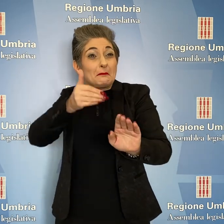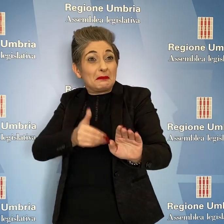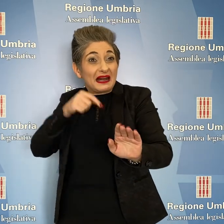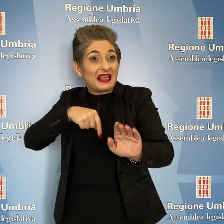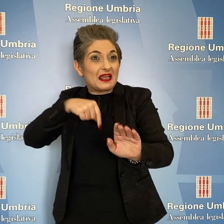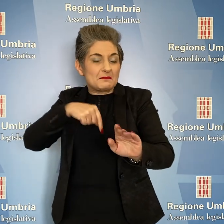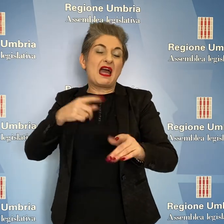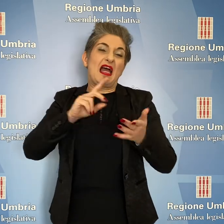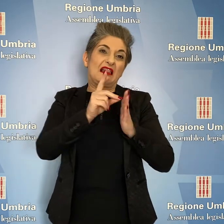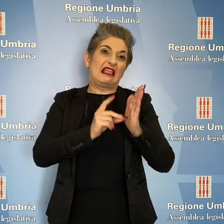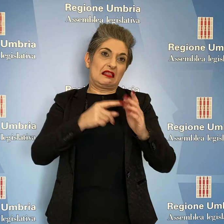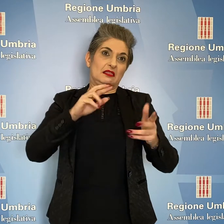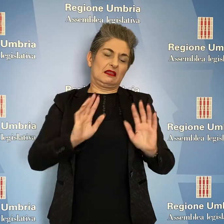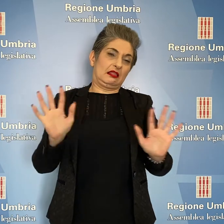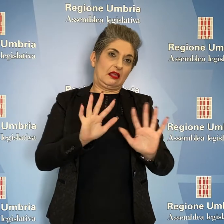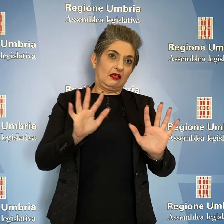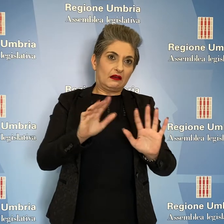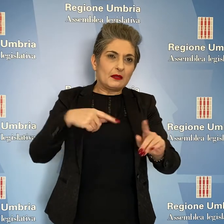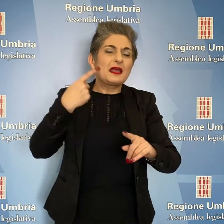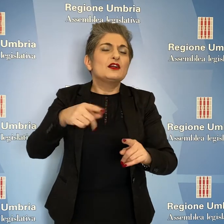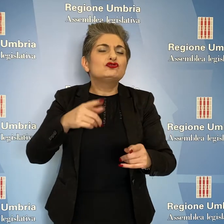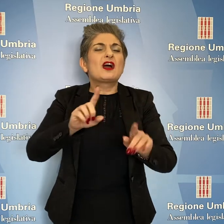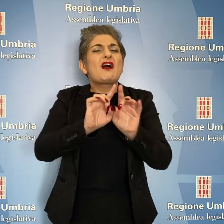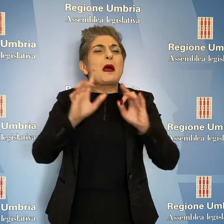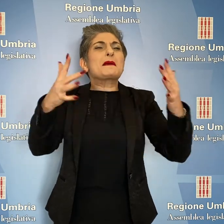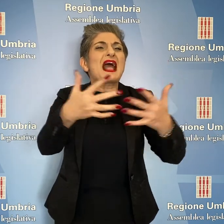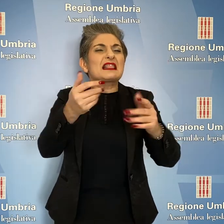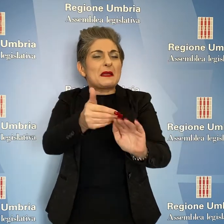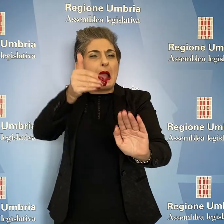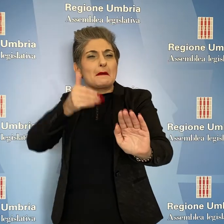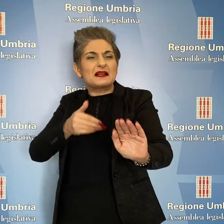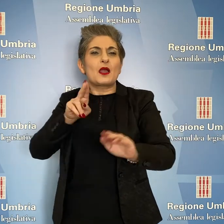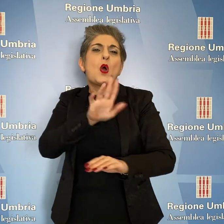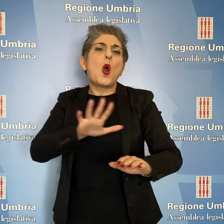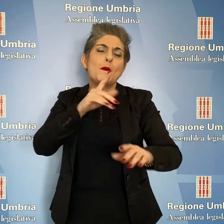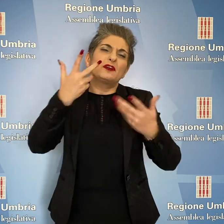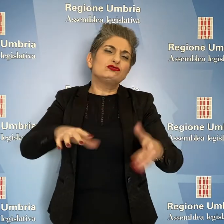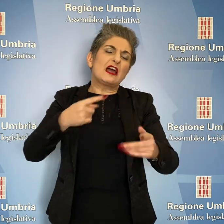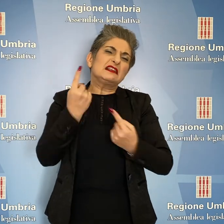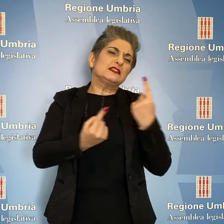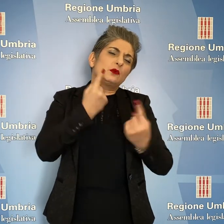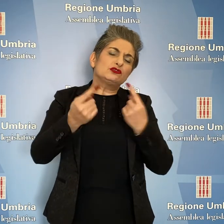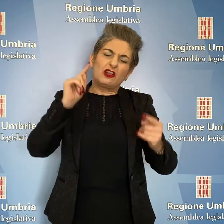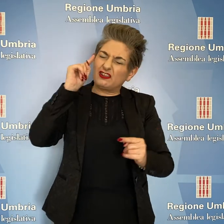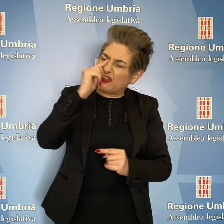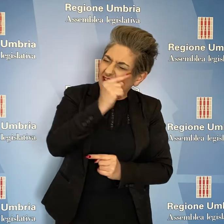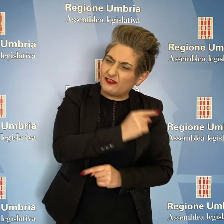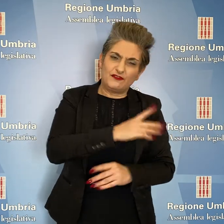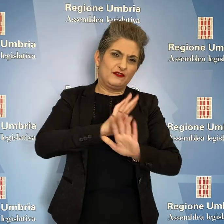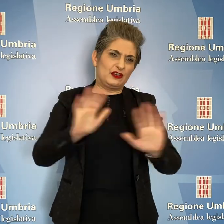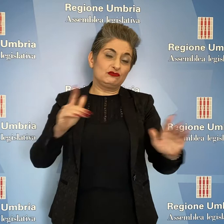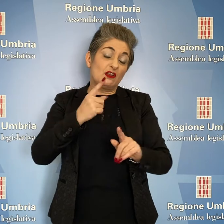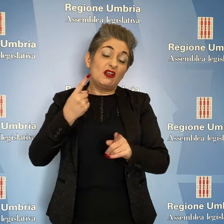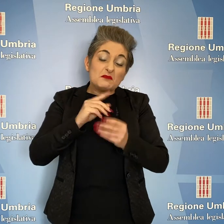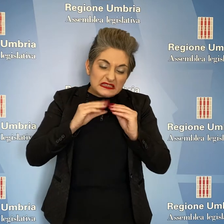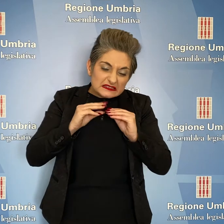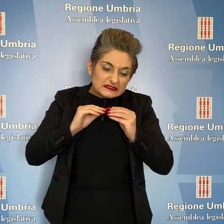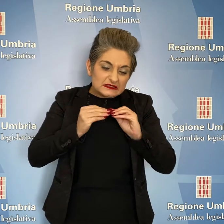L'Umbria anti-pandemia era già in una situazione difficile, così difficile che sarebbero stati necessari cinque anni per